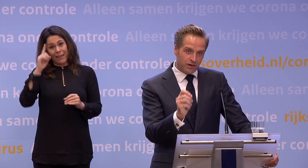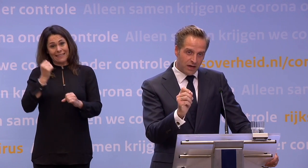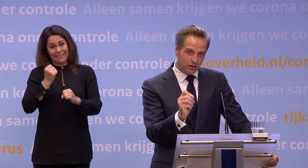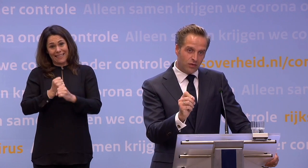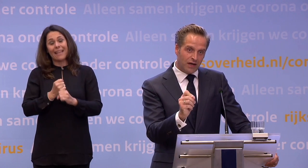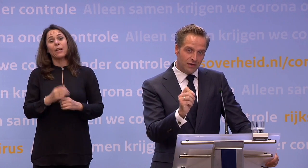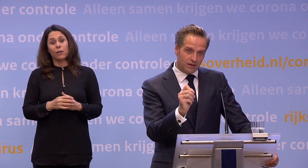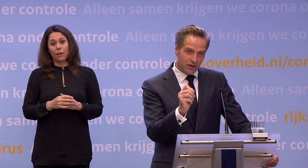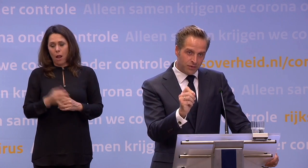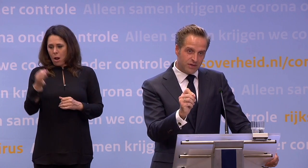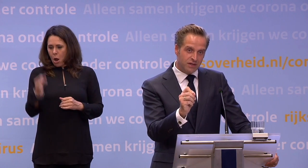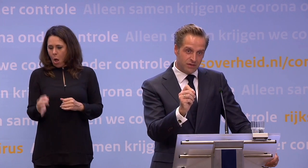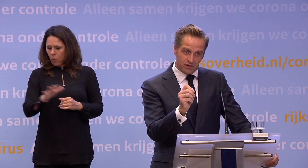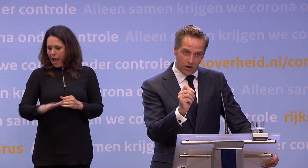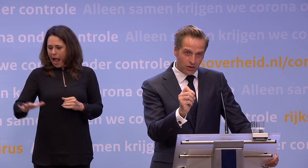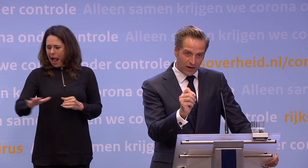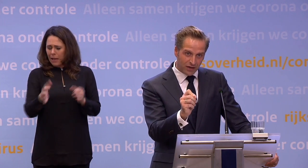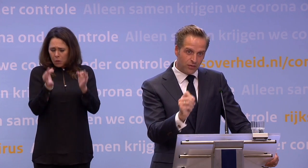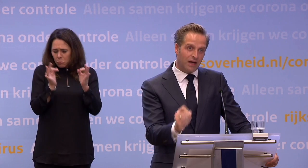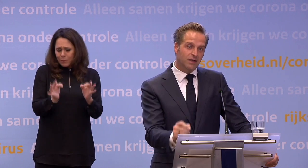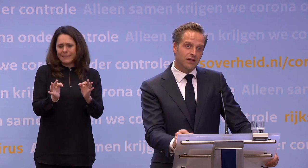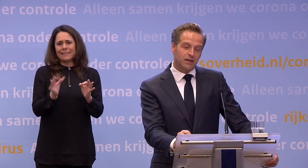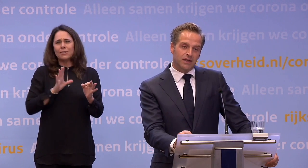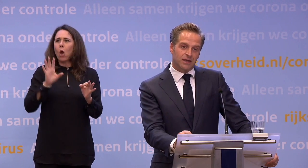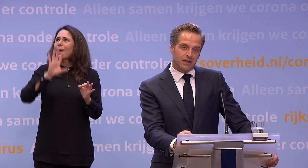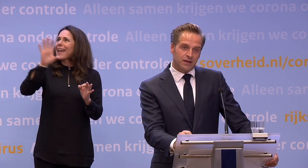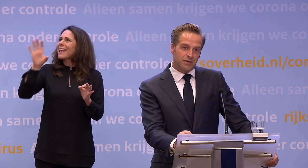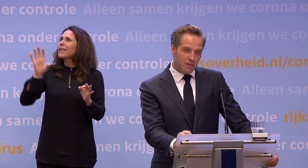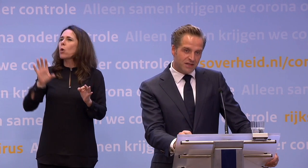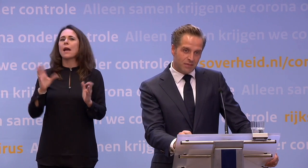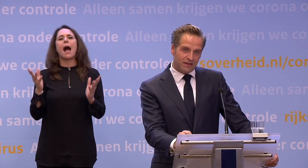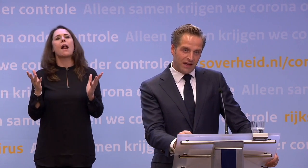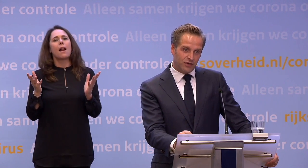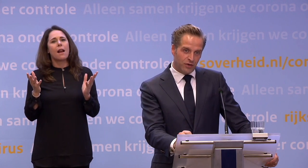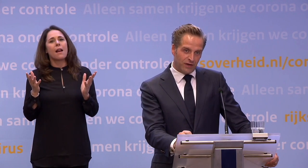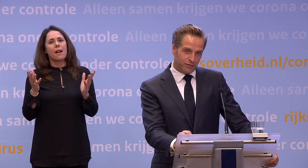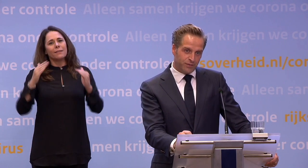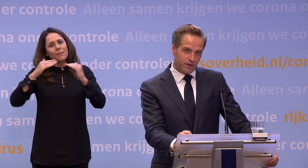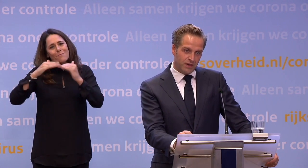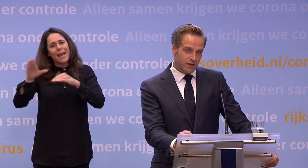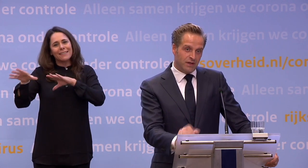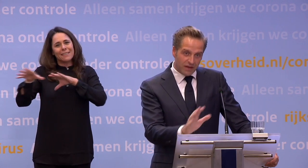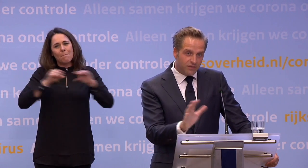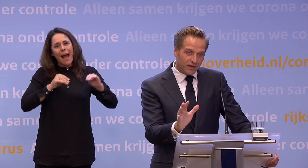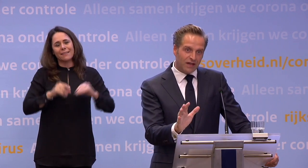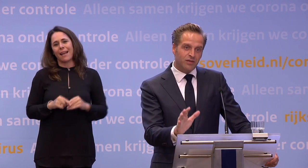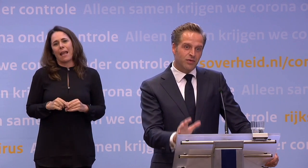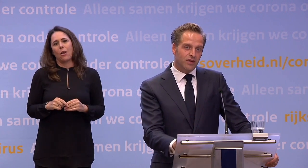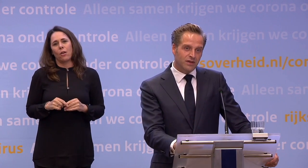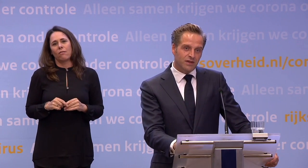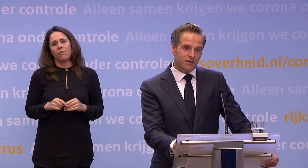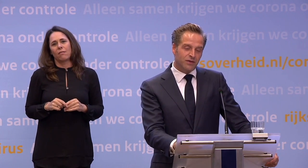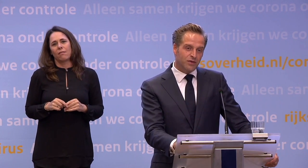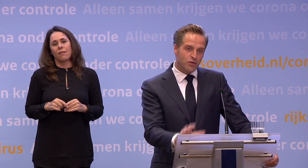dat we heel lokaal, heel precies... ...hooguit regionaal de meeste maatregelen kunnen treffen. Je weet niet wat er gaat